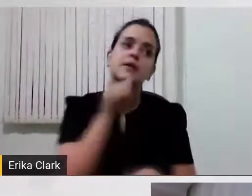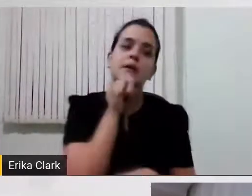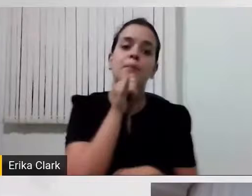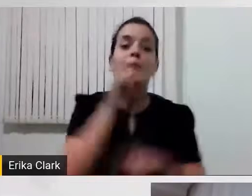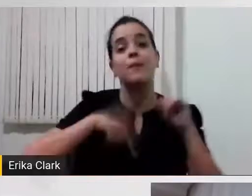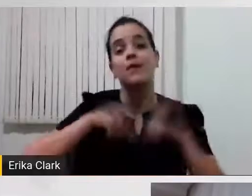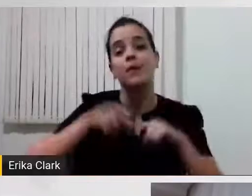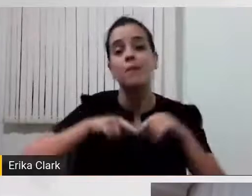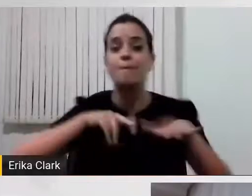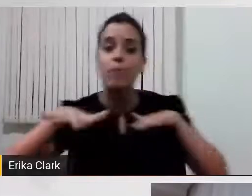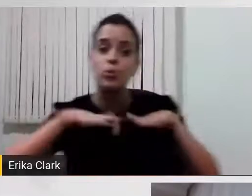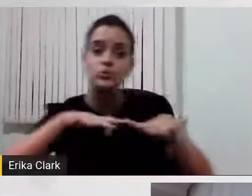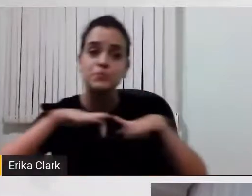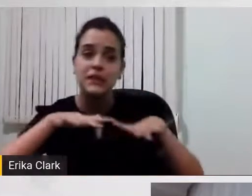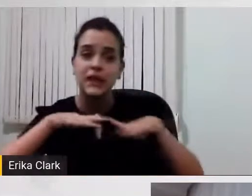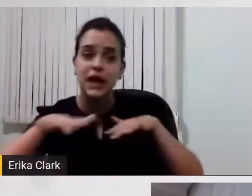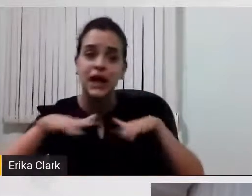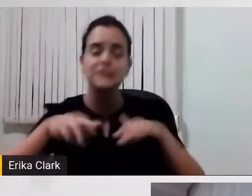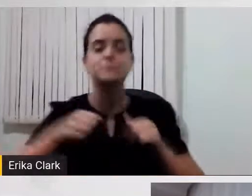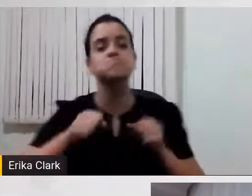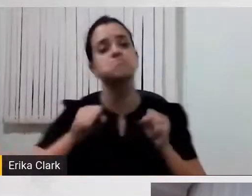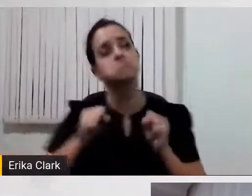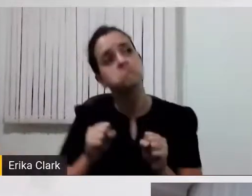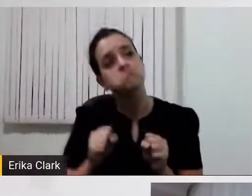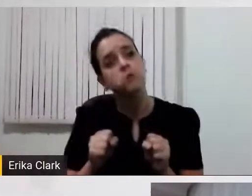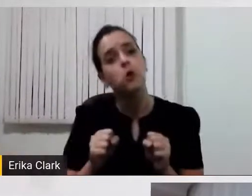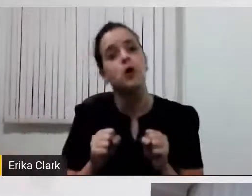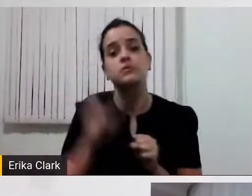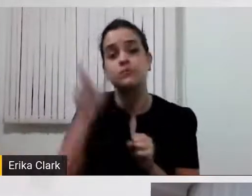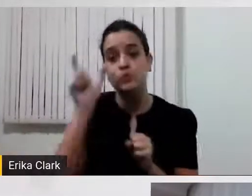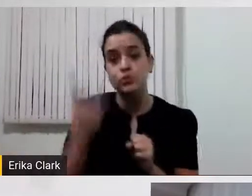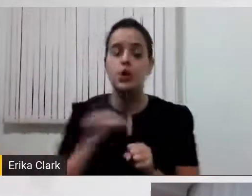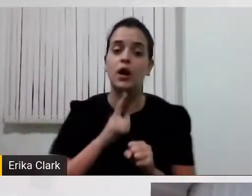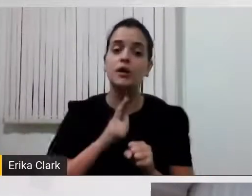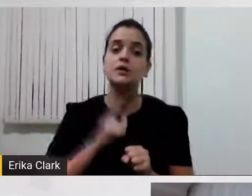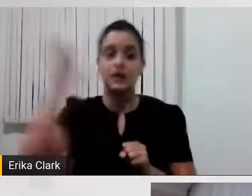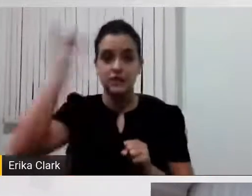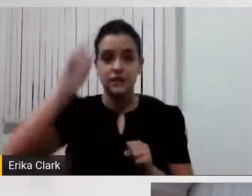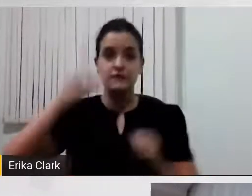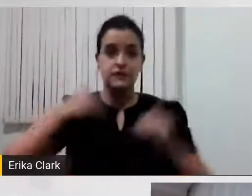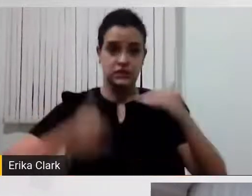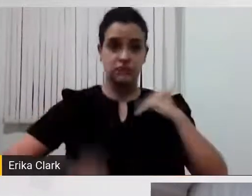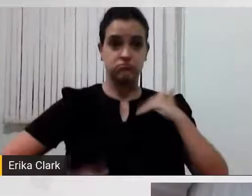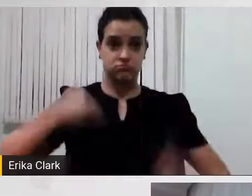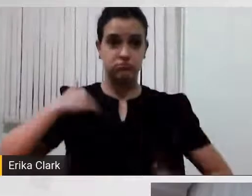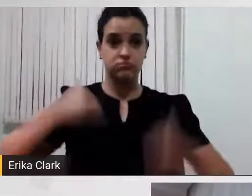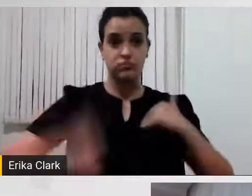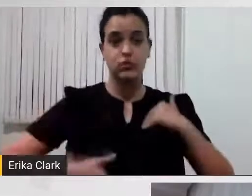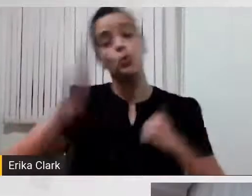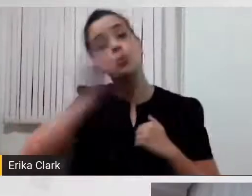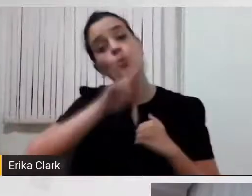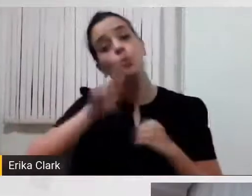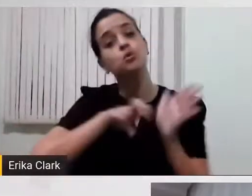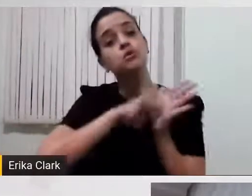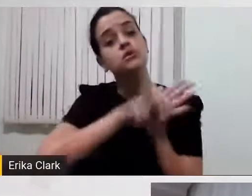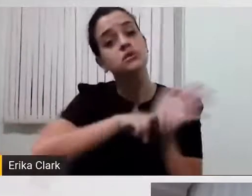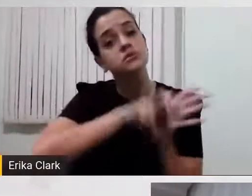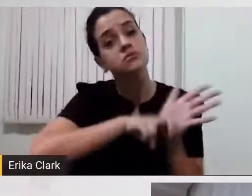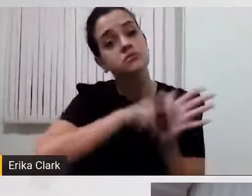penso em mobilidade, eu posso pensar uma pessoa que tenha uma deficiência física e usa uma cadeira de rodas ou uma bengala, mas eu posso